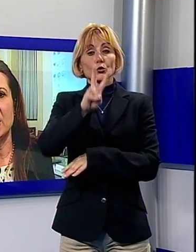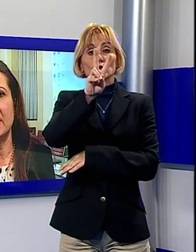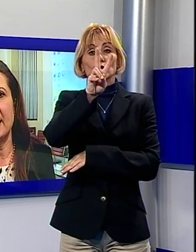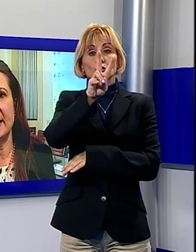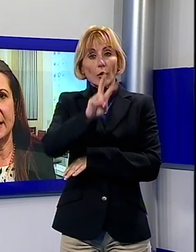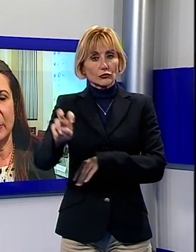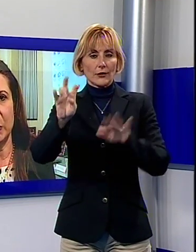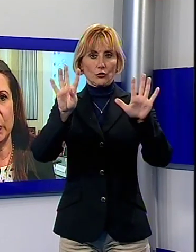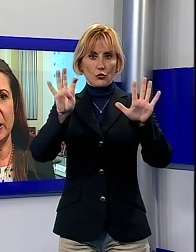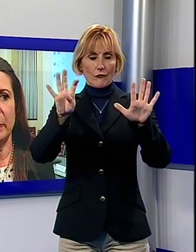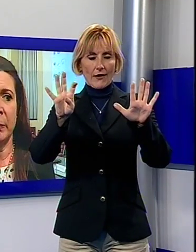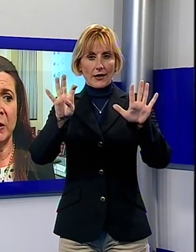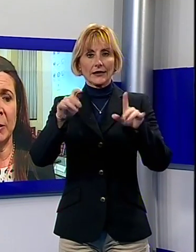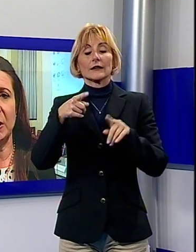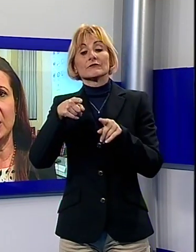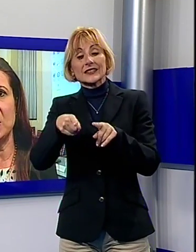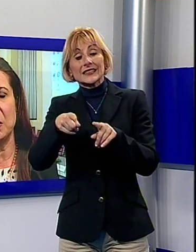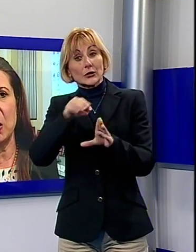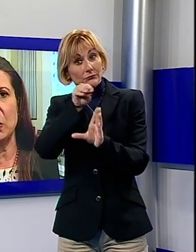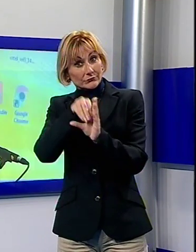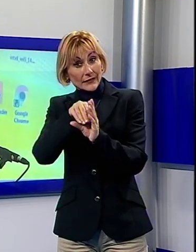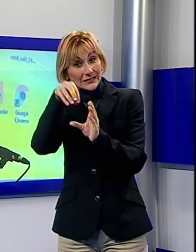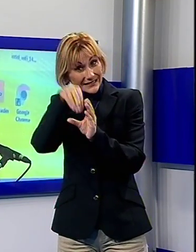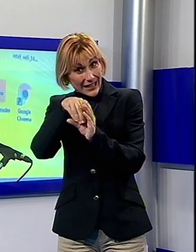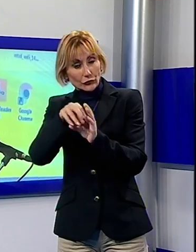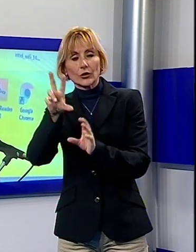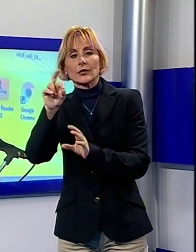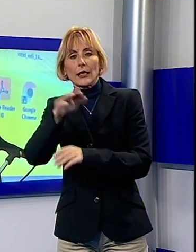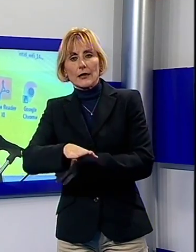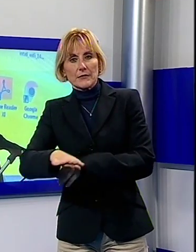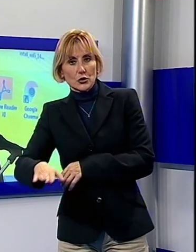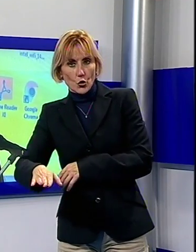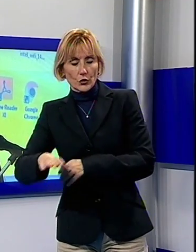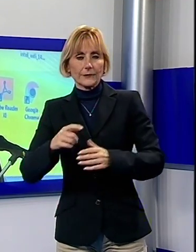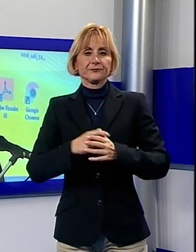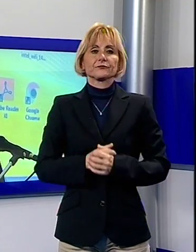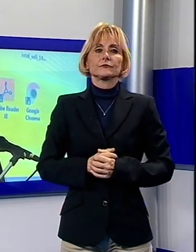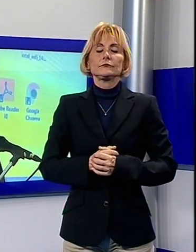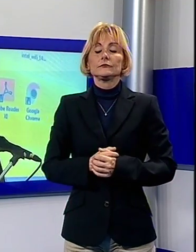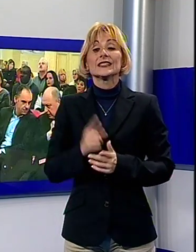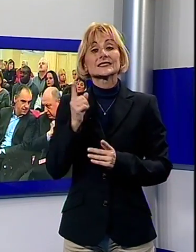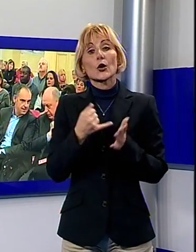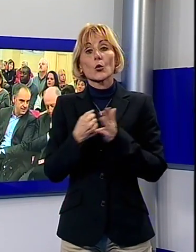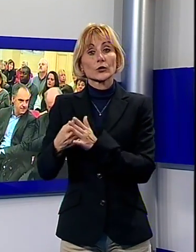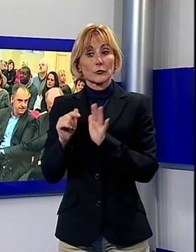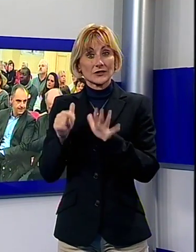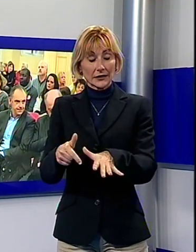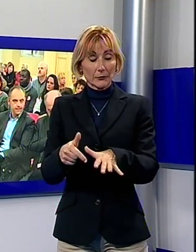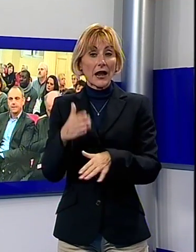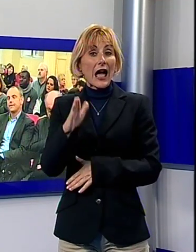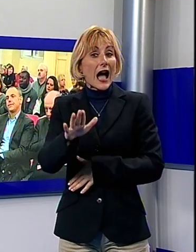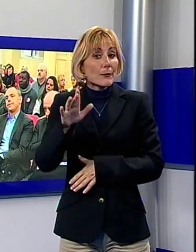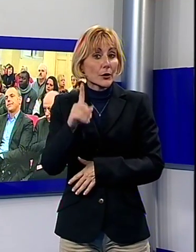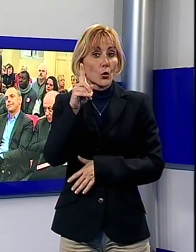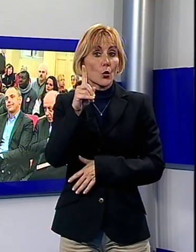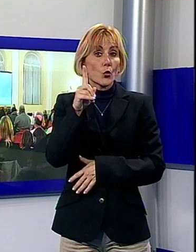circa 30 minori. Possiamo dire grossomodo però, considerando anche le ultime settimane, un caso il giorno,